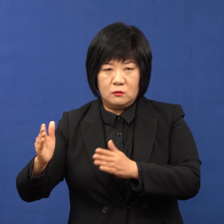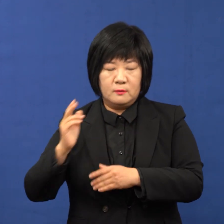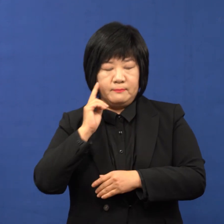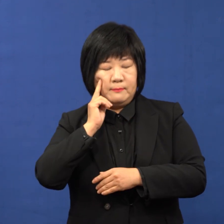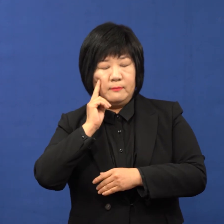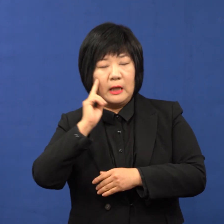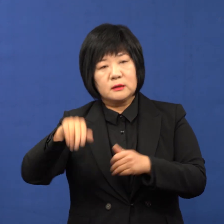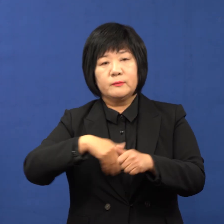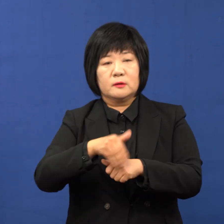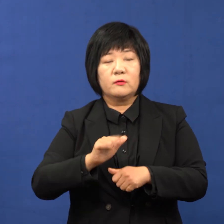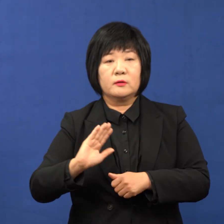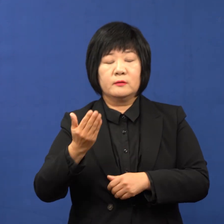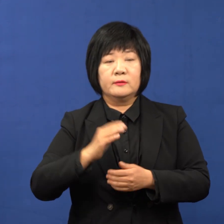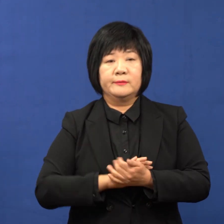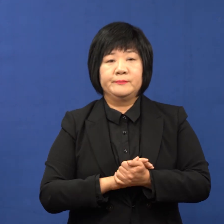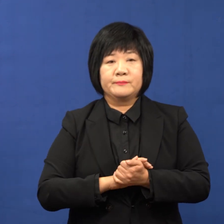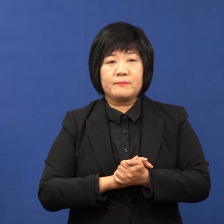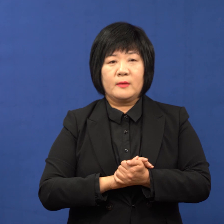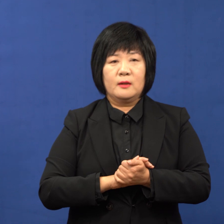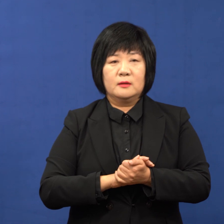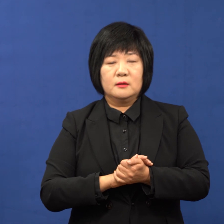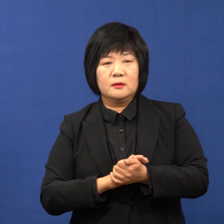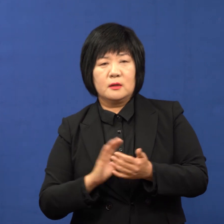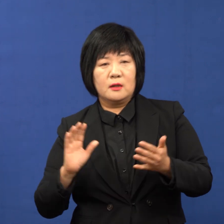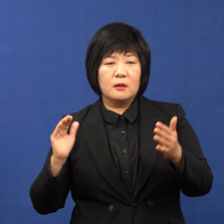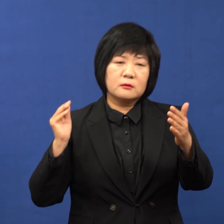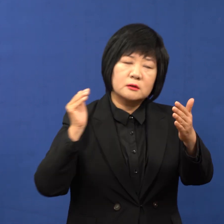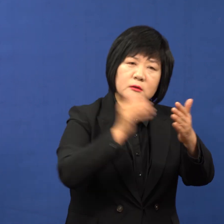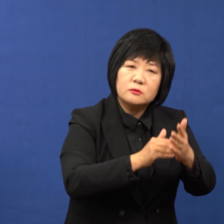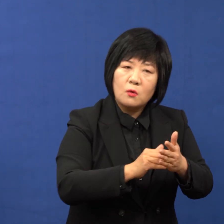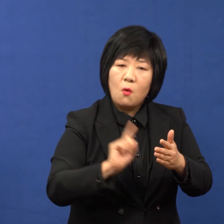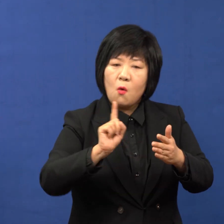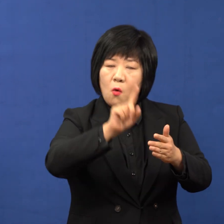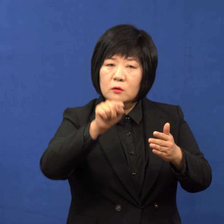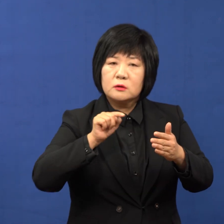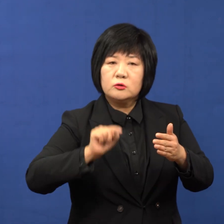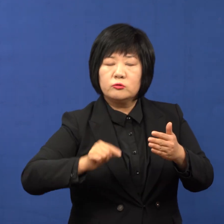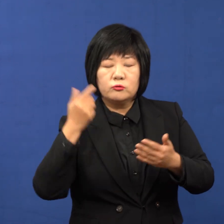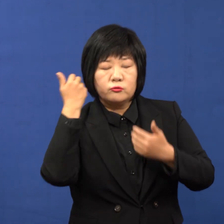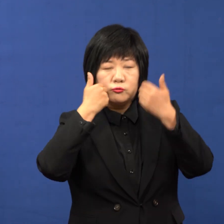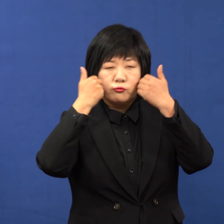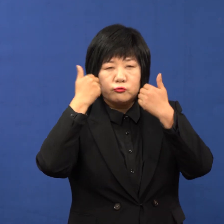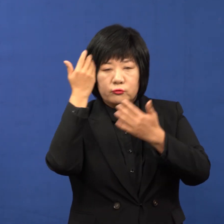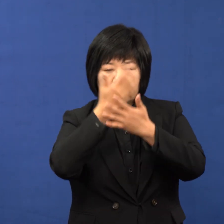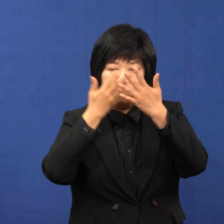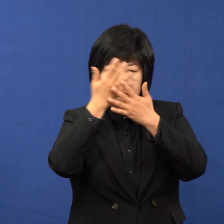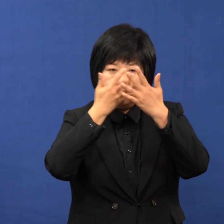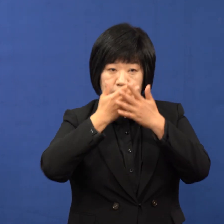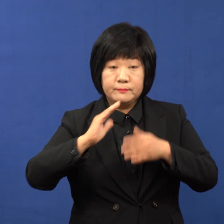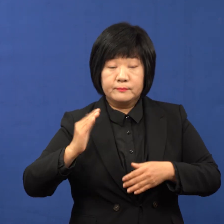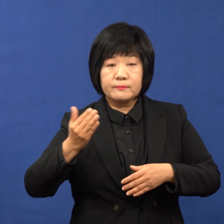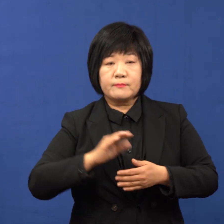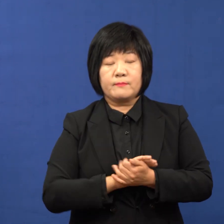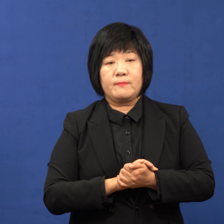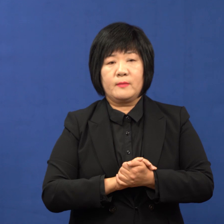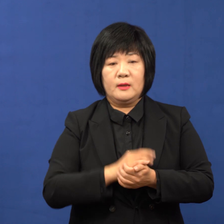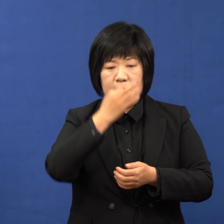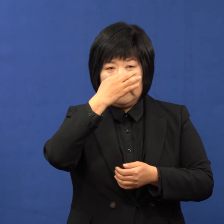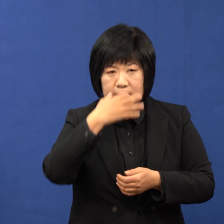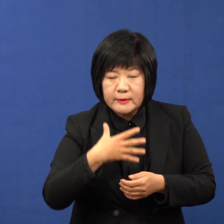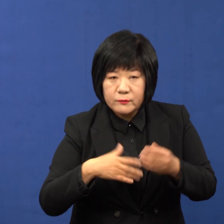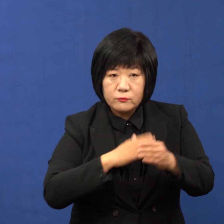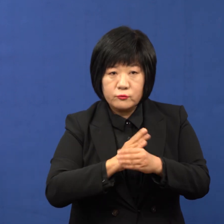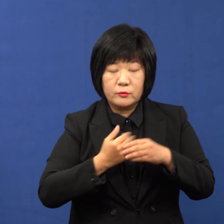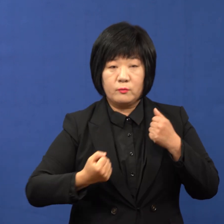이어지고 있습니다. 이 터널의 끝이 어디인지 아직은 아무도 장담을 할 수가 없습니다. 힘드신